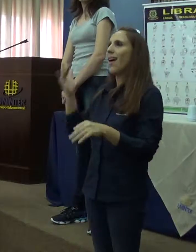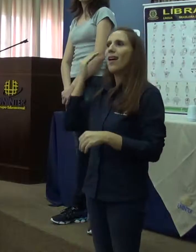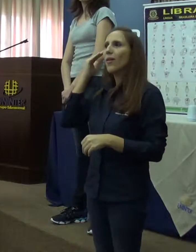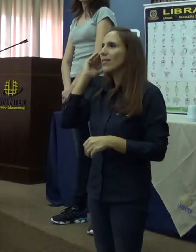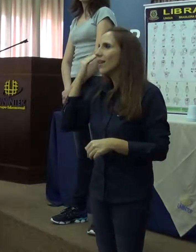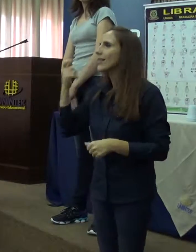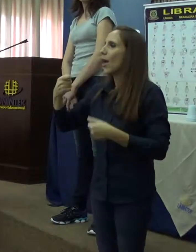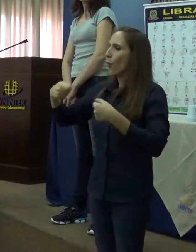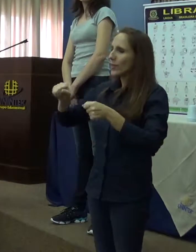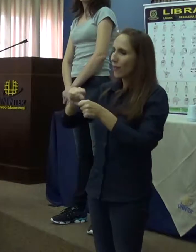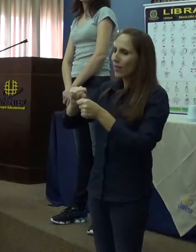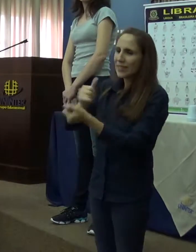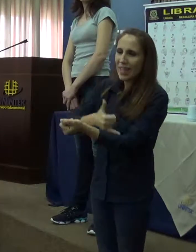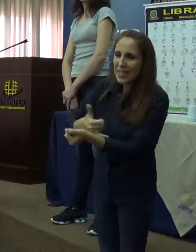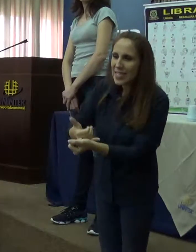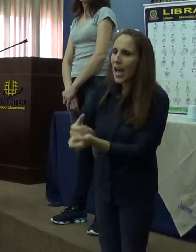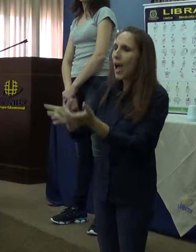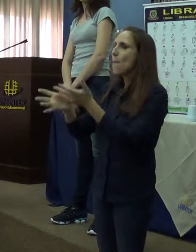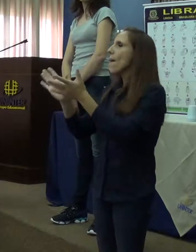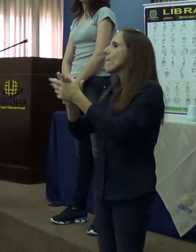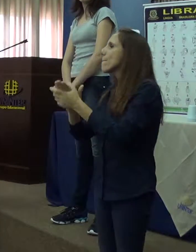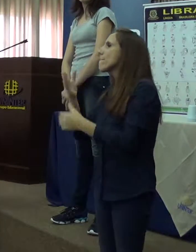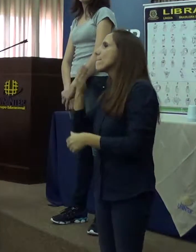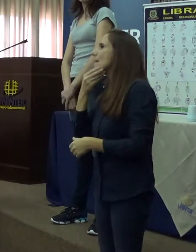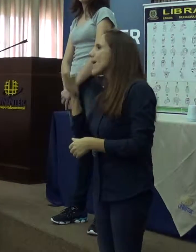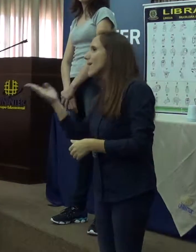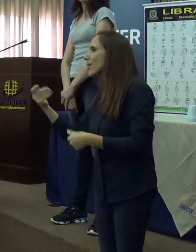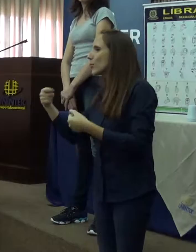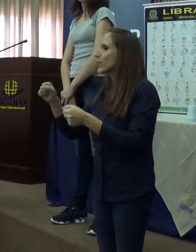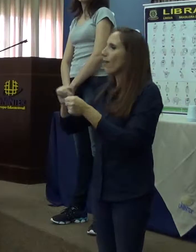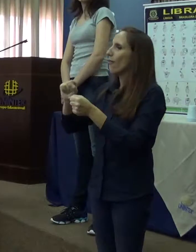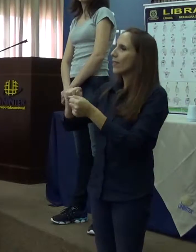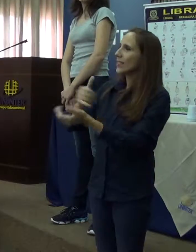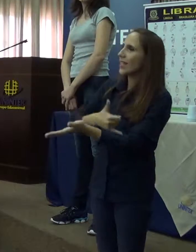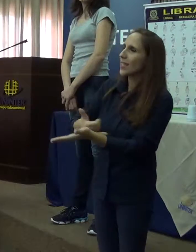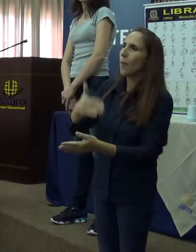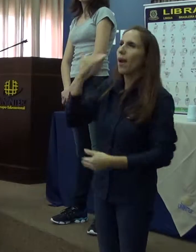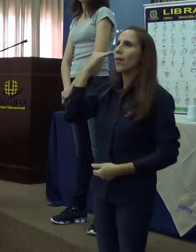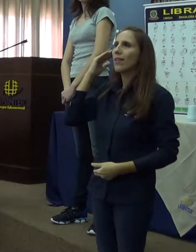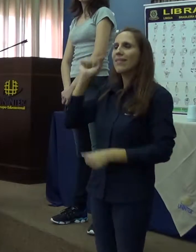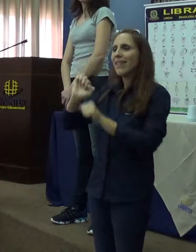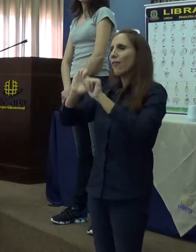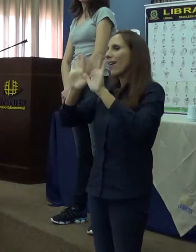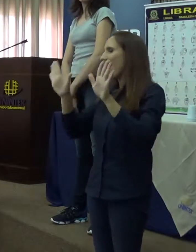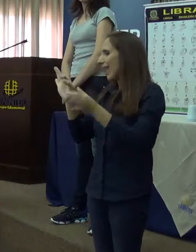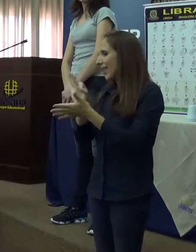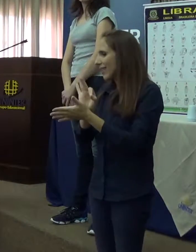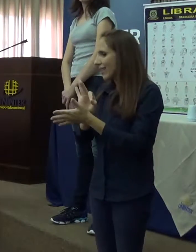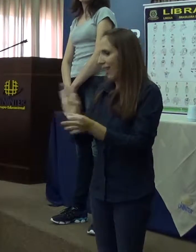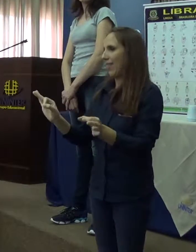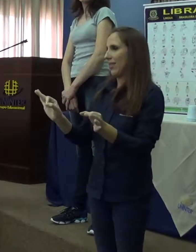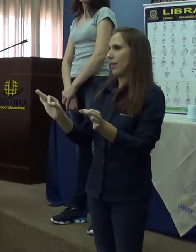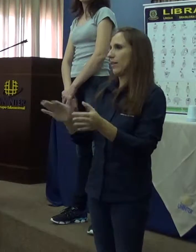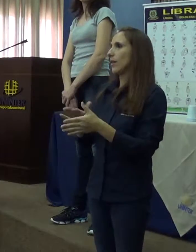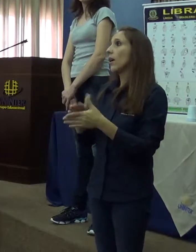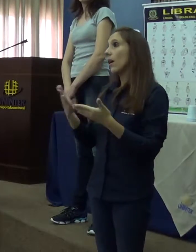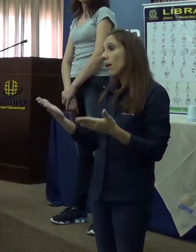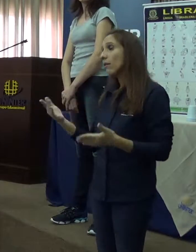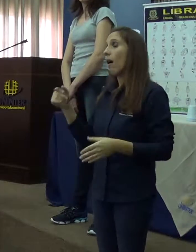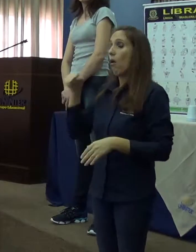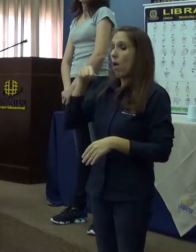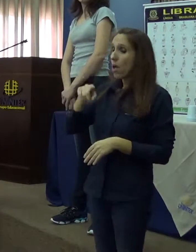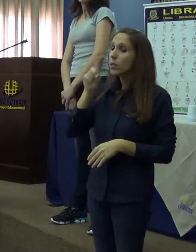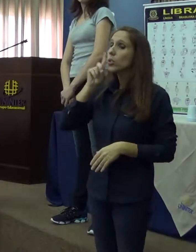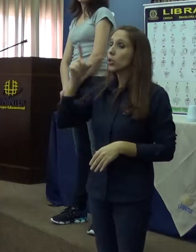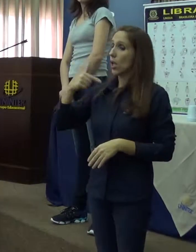exame, ela não entendeu qual o marido tinha que fazer o exame, então ela não entendeu a situação. E dessa vez que ela veio e eu consegui estragar e atendê-la,